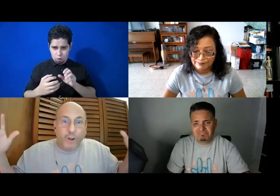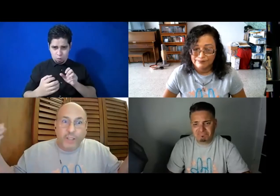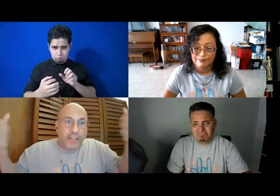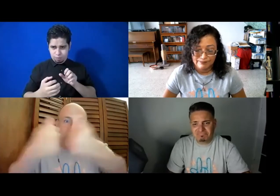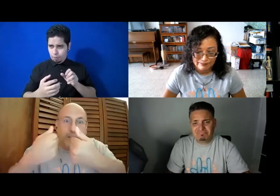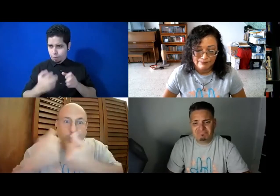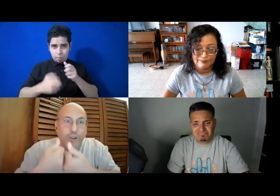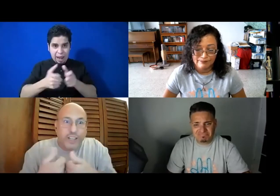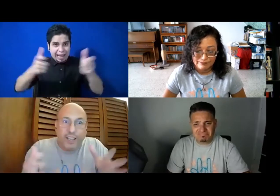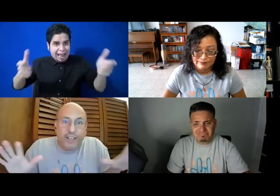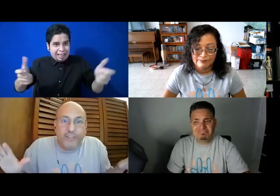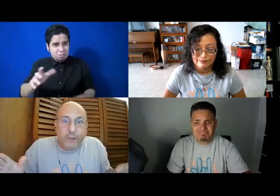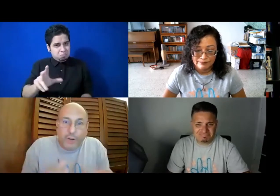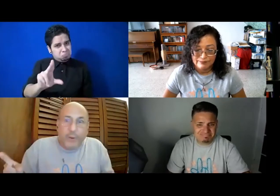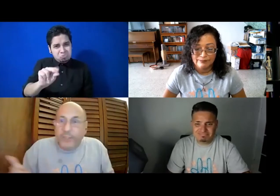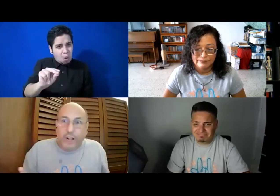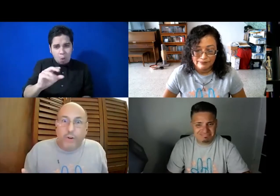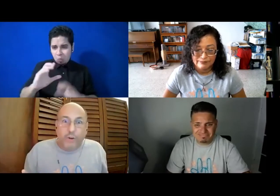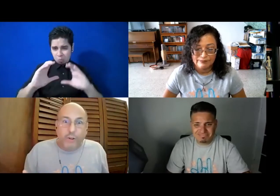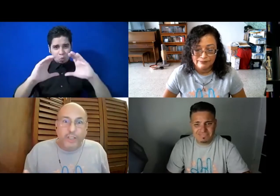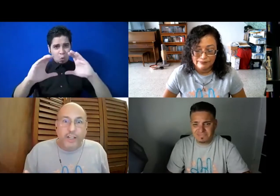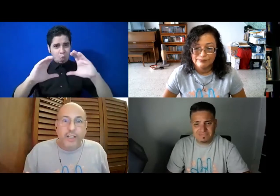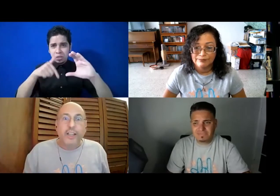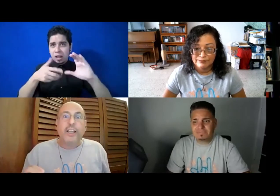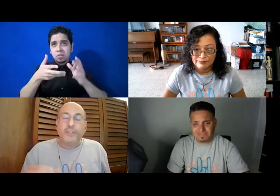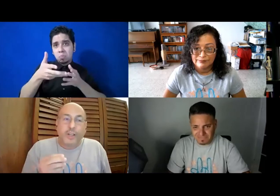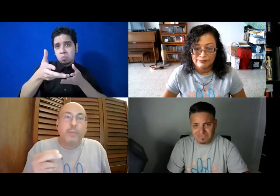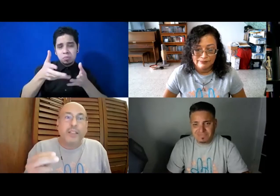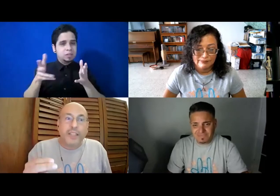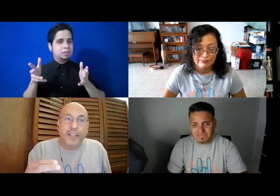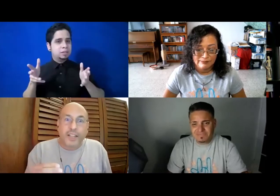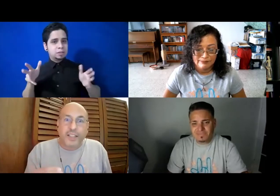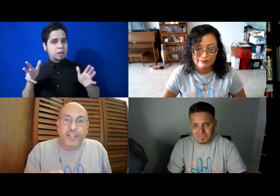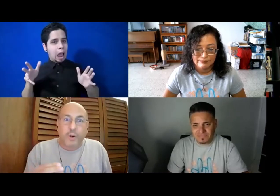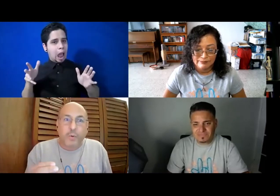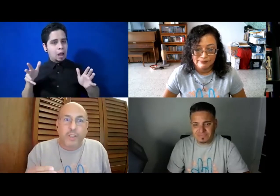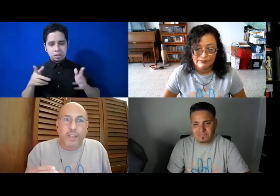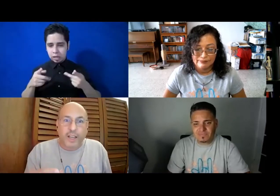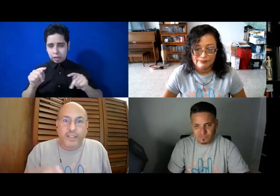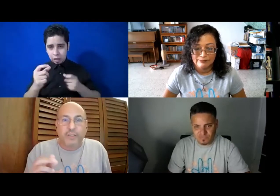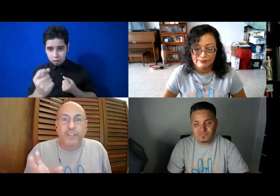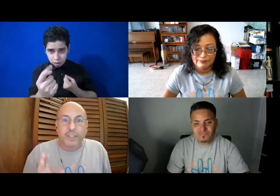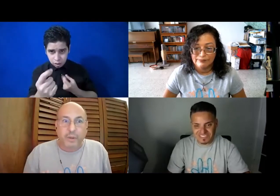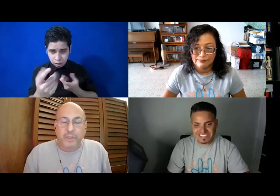de hecho, de una persona con otra. Es solamente tratar de comunicarse efectivamente.